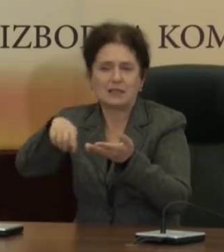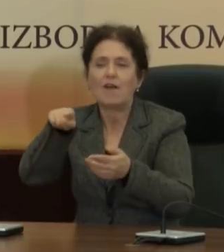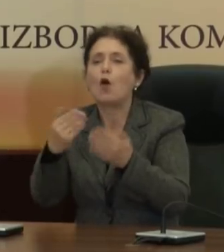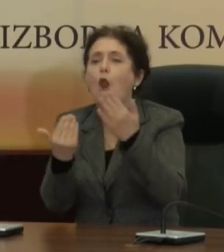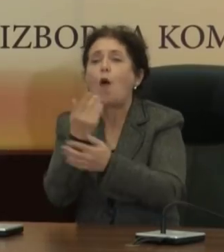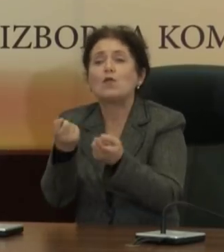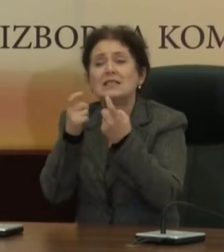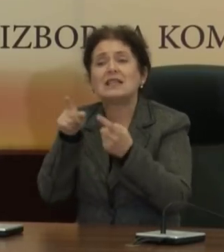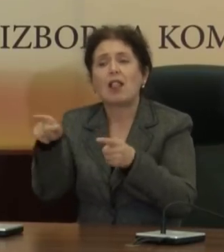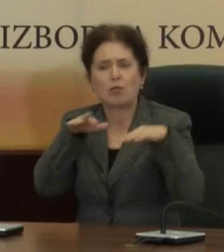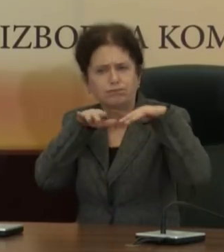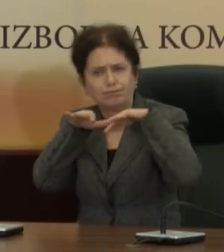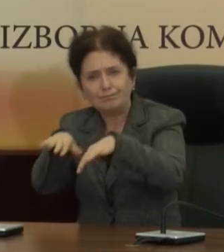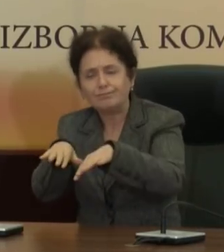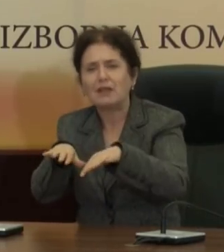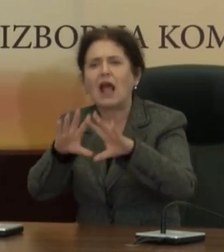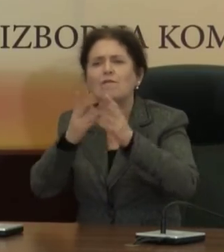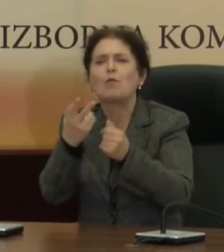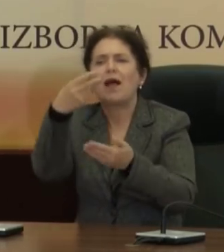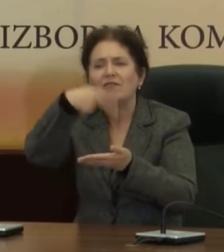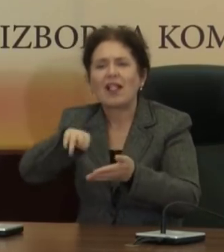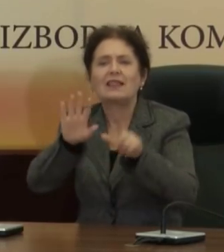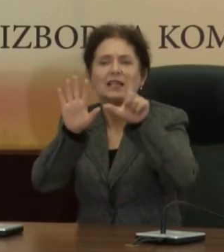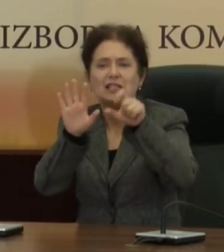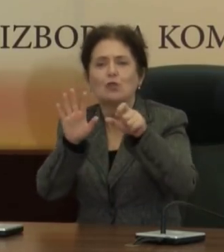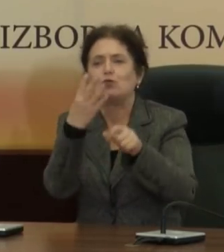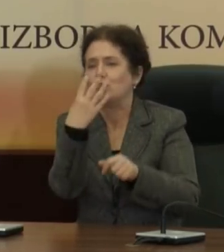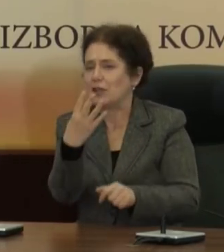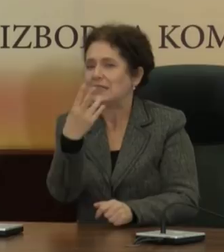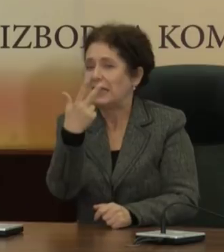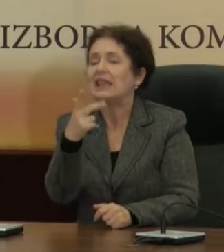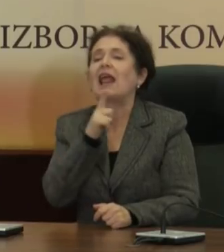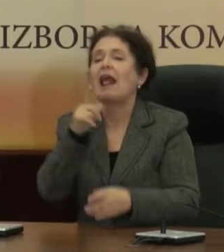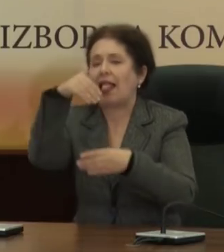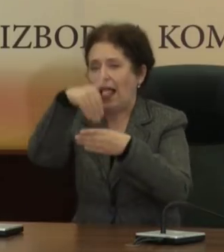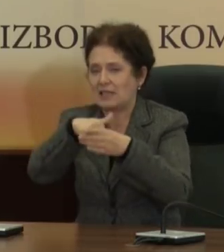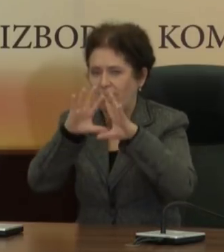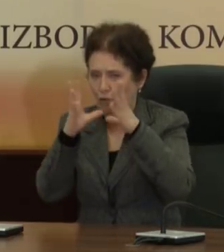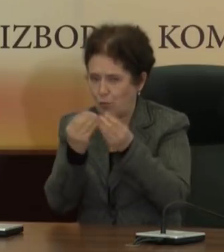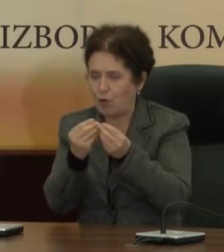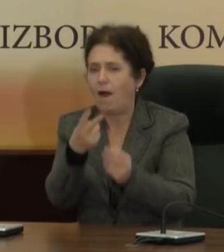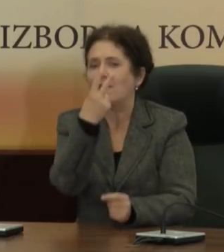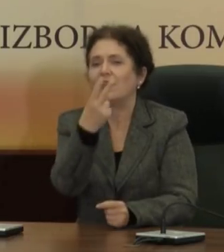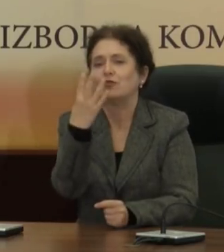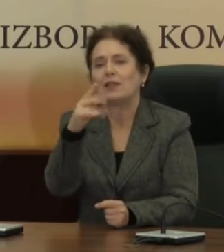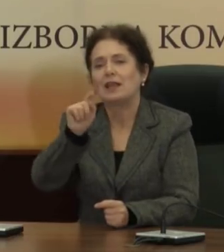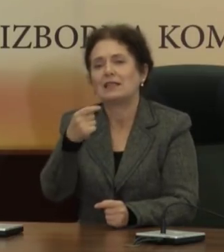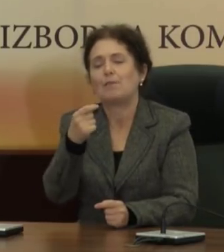Новосела, нагласање изглед, 27,43% Или 24